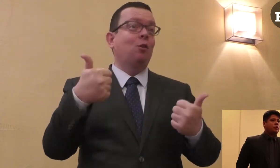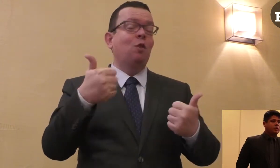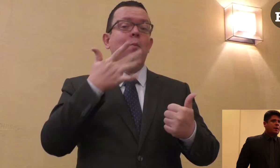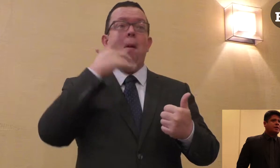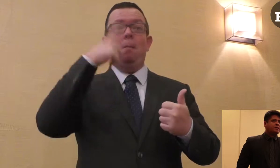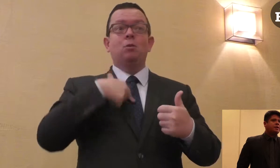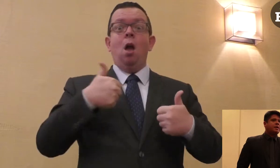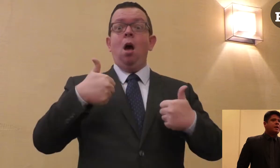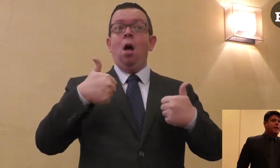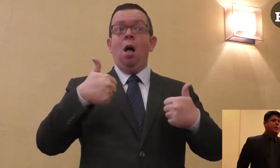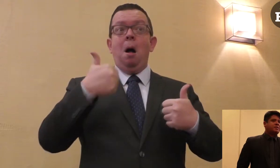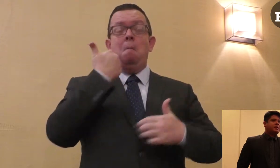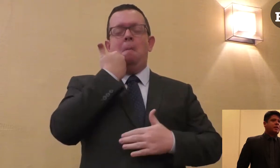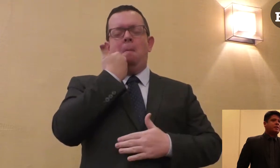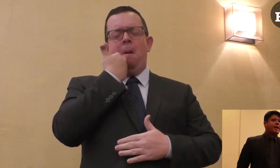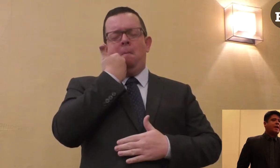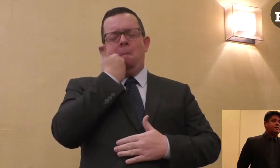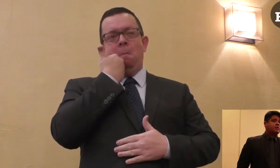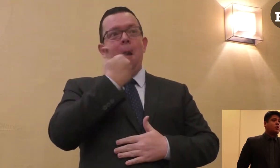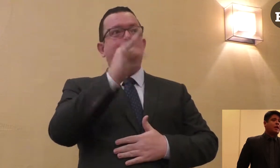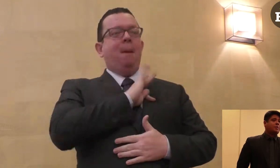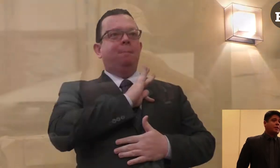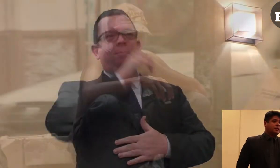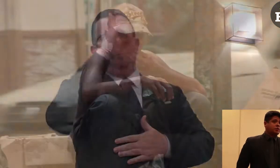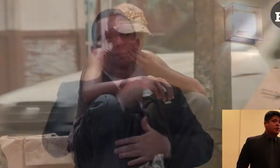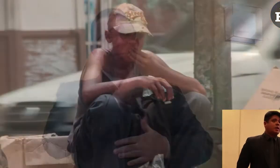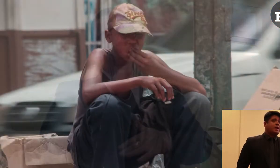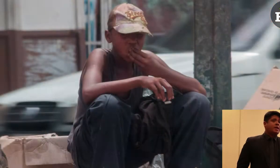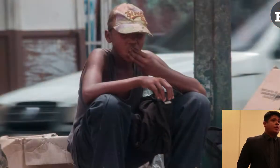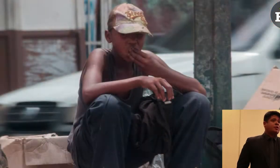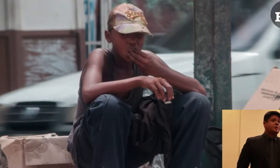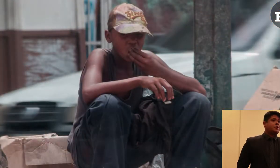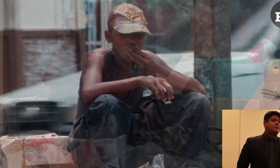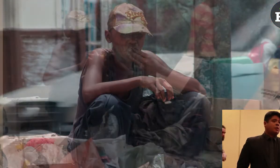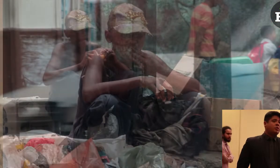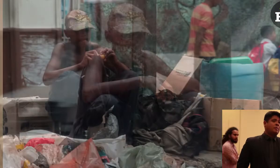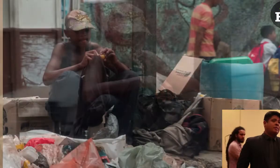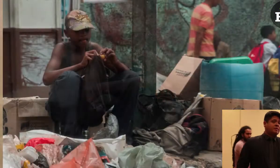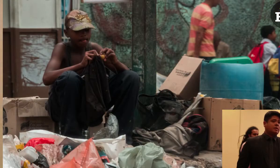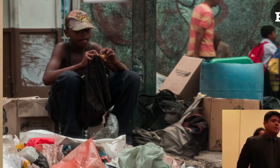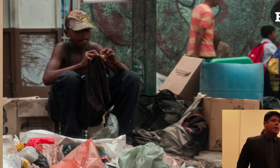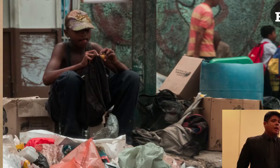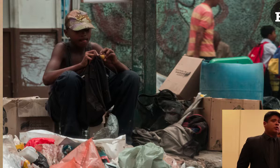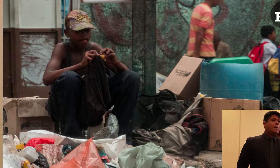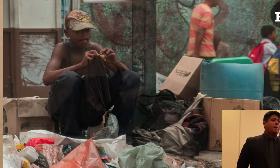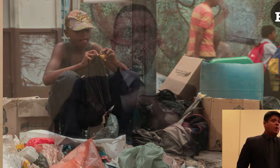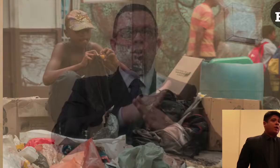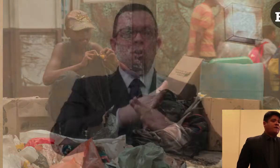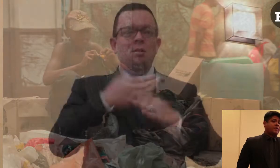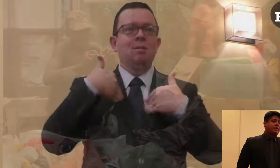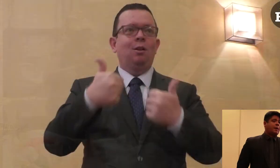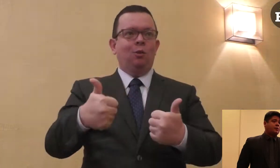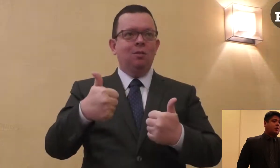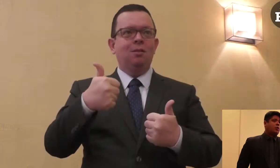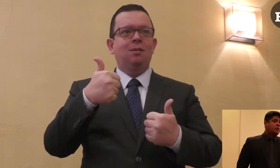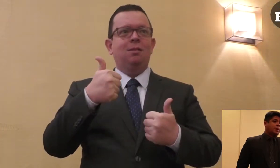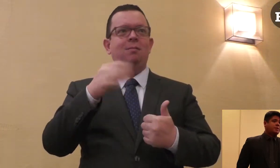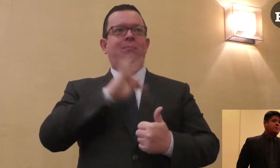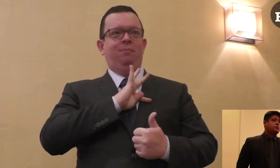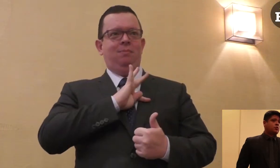violación o vulneración de los derechos de las personas con discapacidad es precisamente el acceso a la alimentación y a los servicios de salud y medicina. Esto